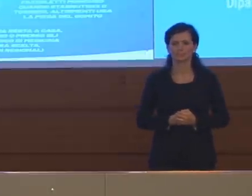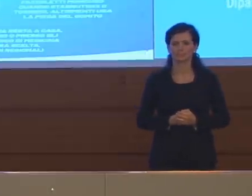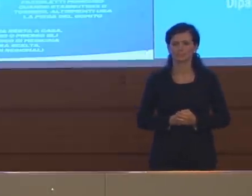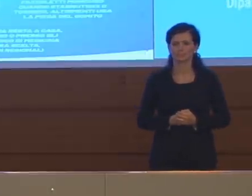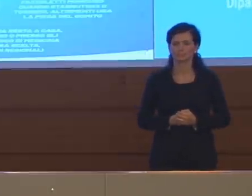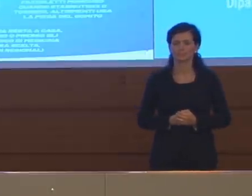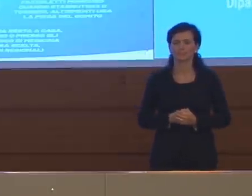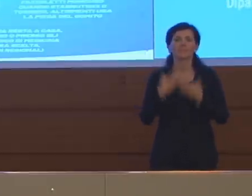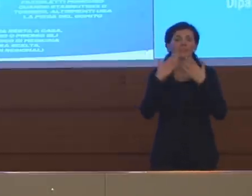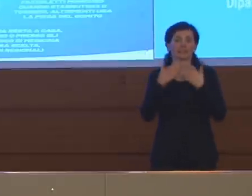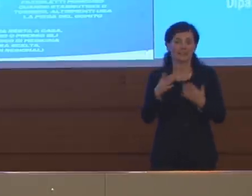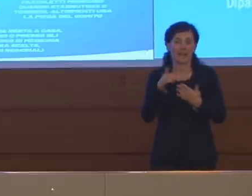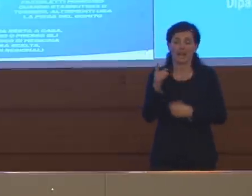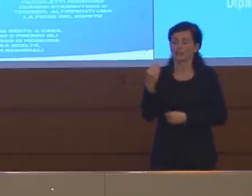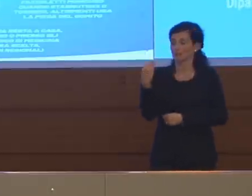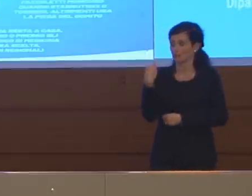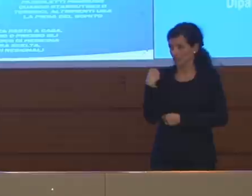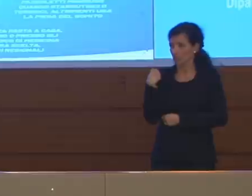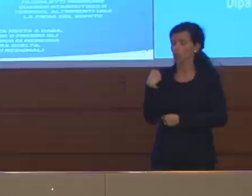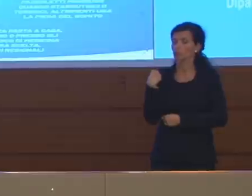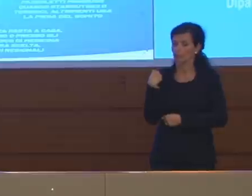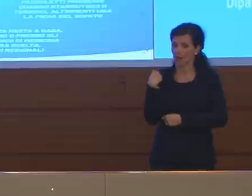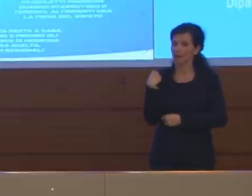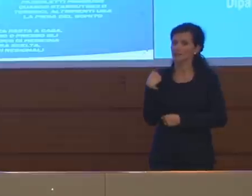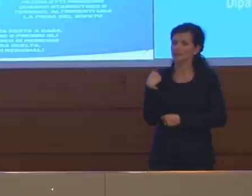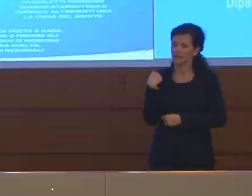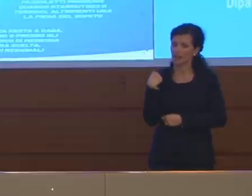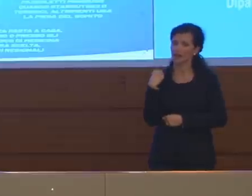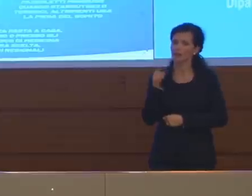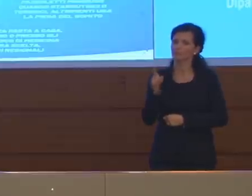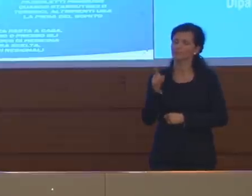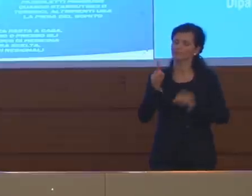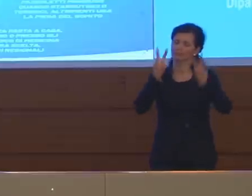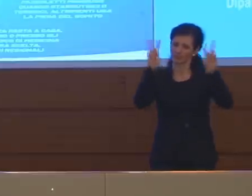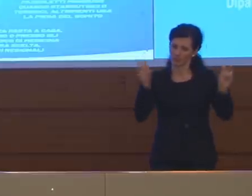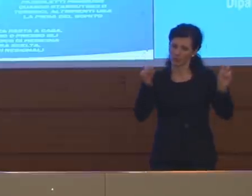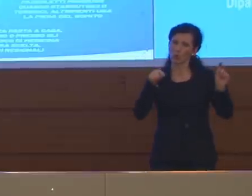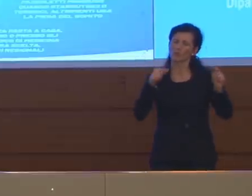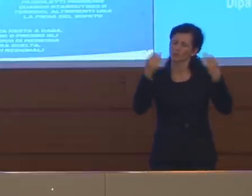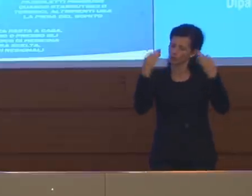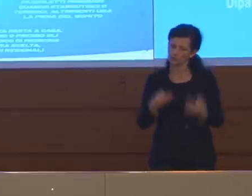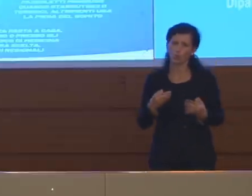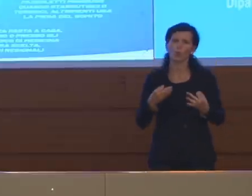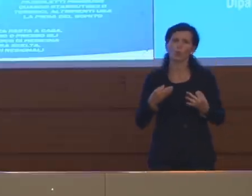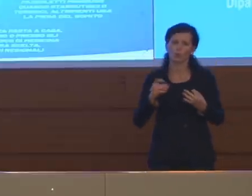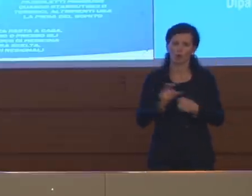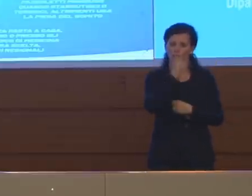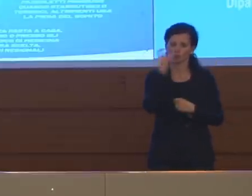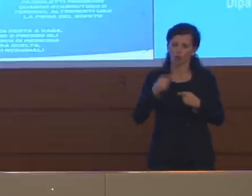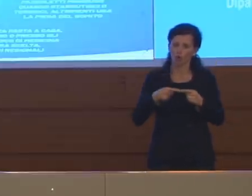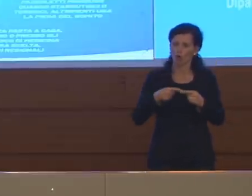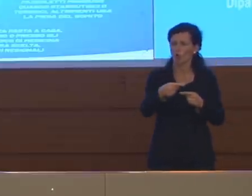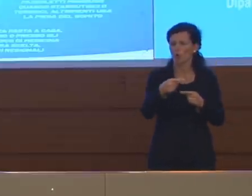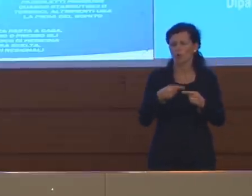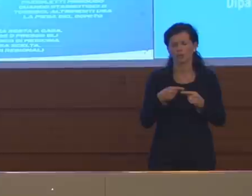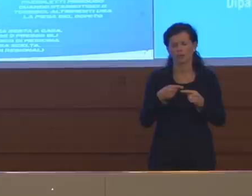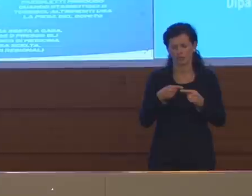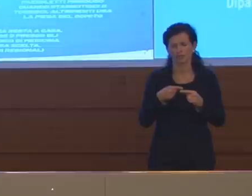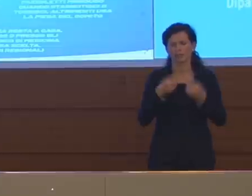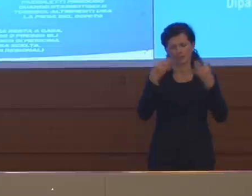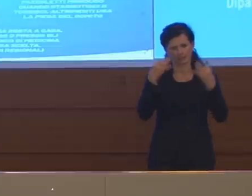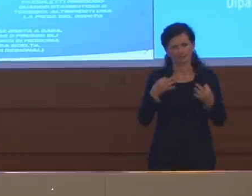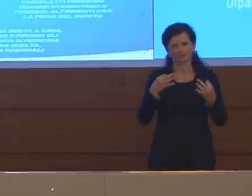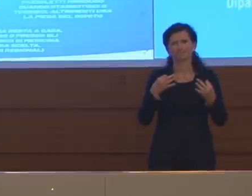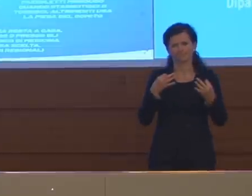Grazie a lei per la domanda. Questo credo sarà una delle tematiche che ci accompagneranno nei prossimi giorni per una corretta